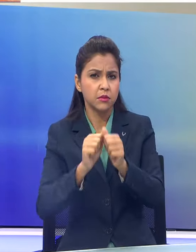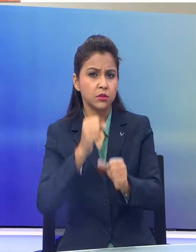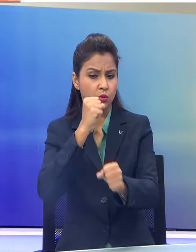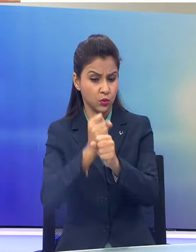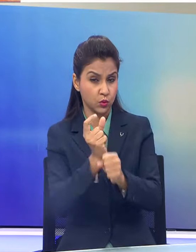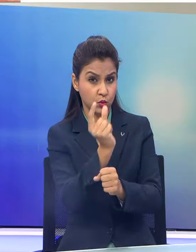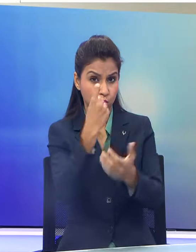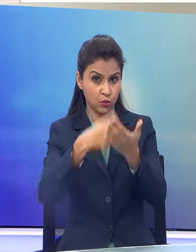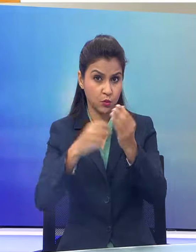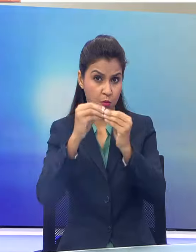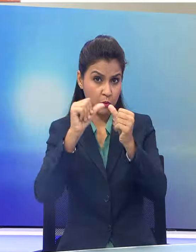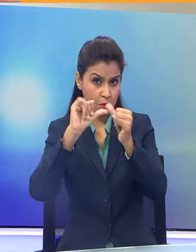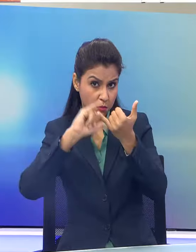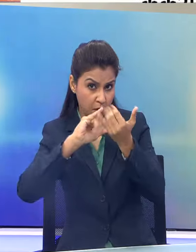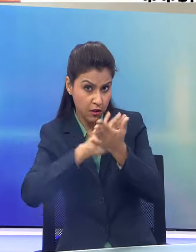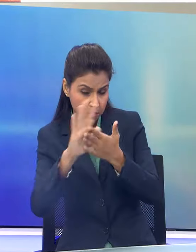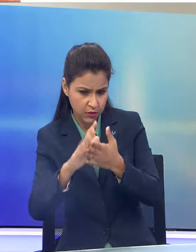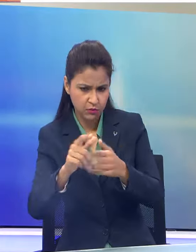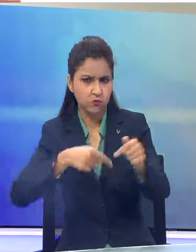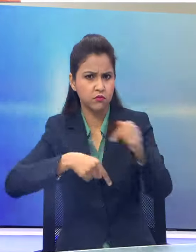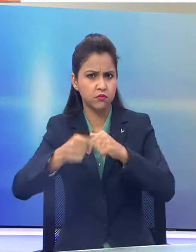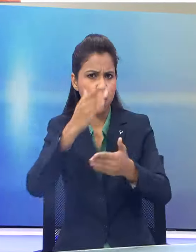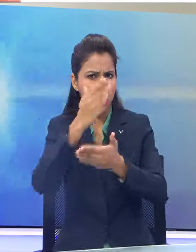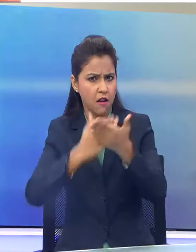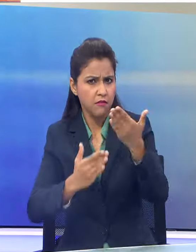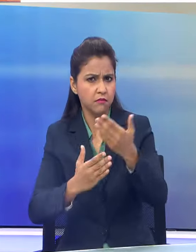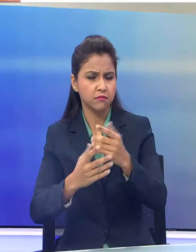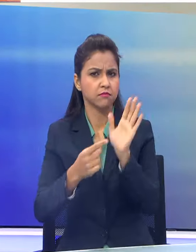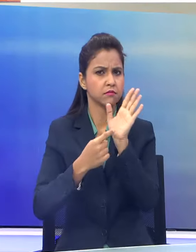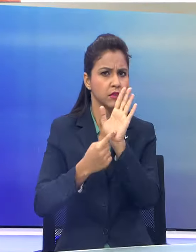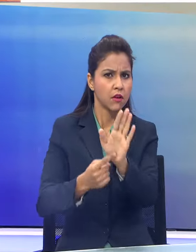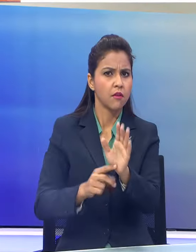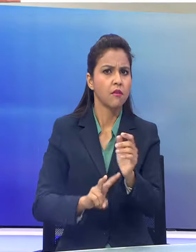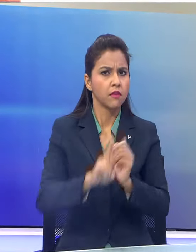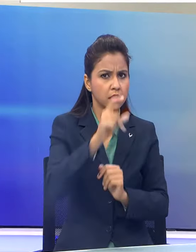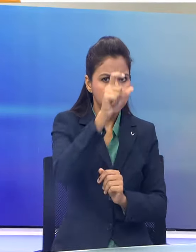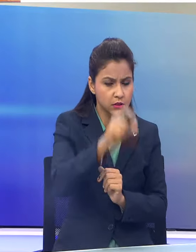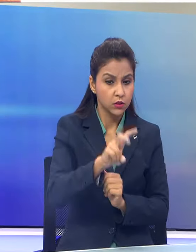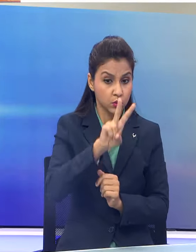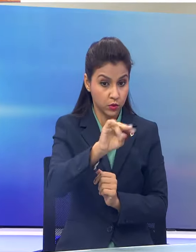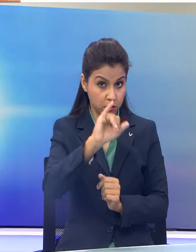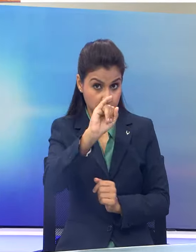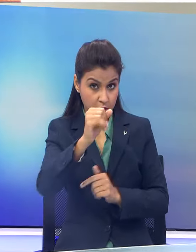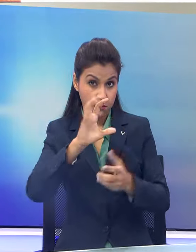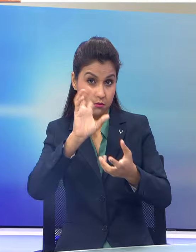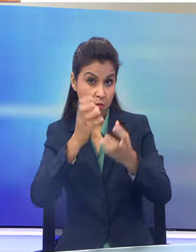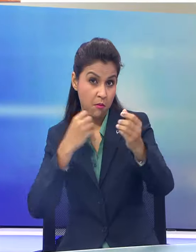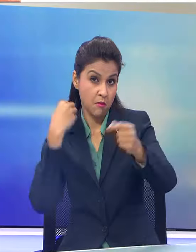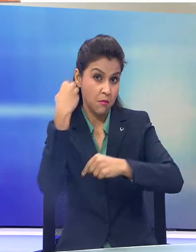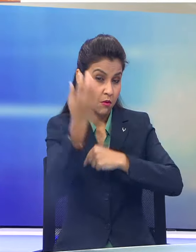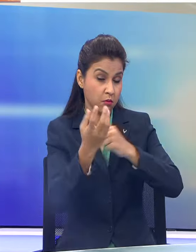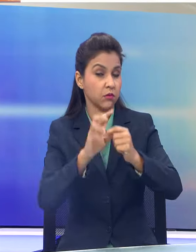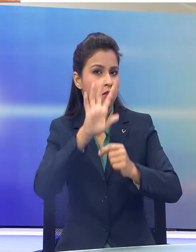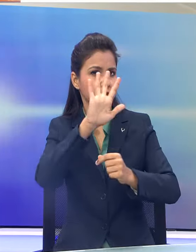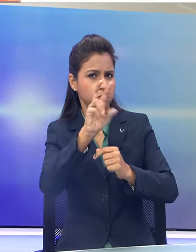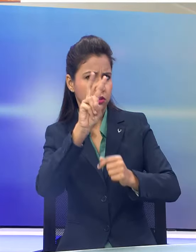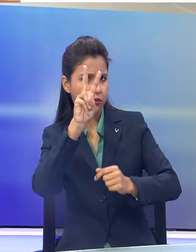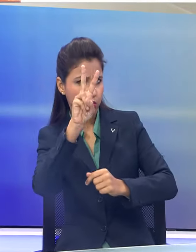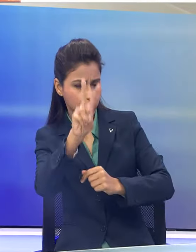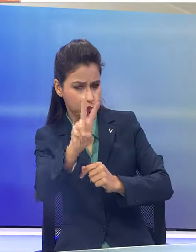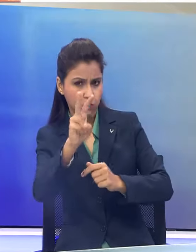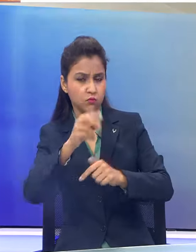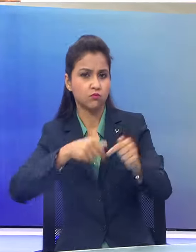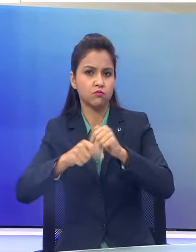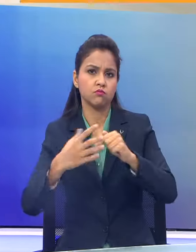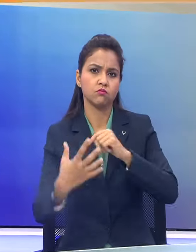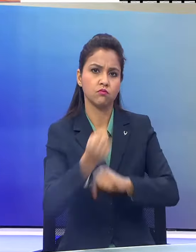की अर्दशतकिये साज़िदारी देखने को मिली वेंगटेश अईयर ने 26 के इंदों में 52 रन की अर्दशतकिये पारी खेली तो